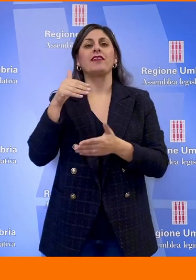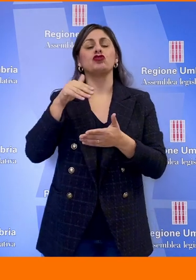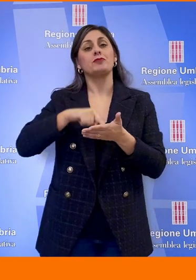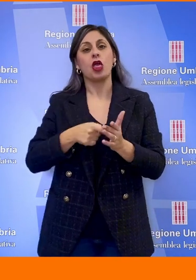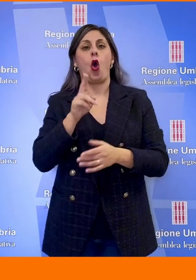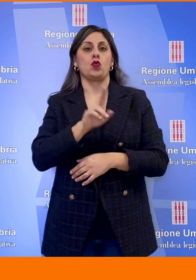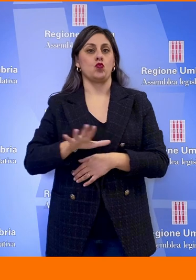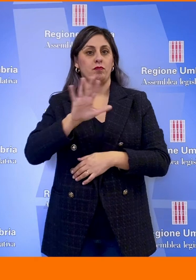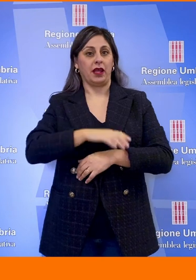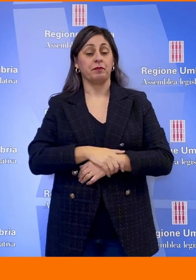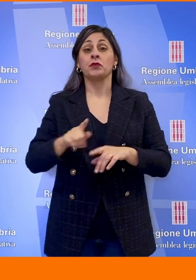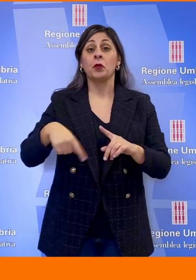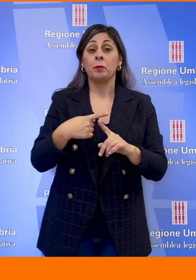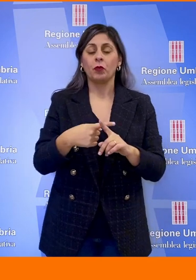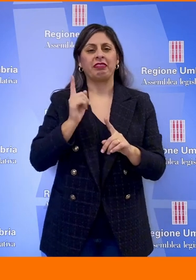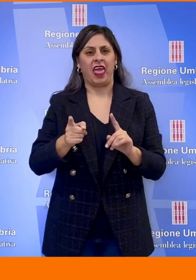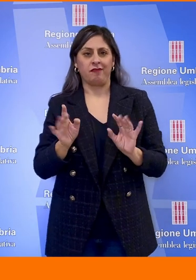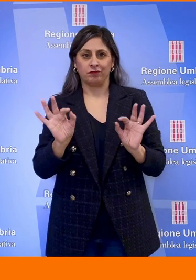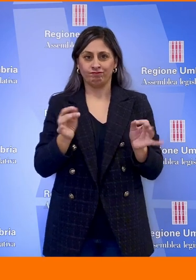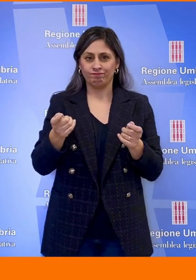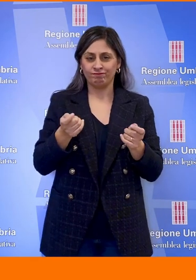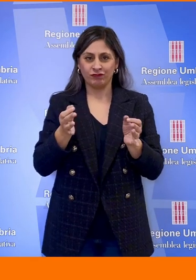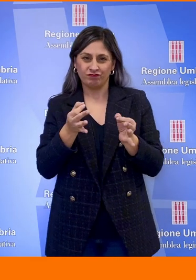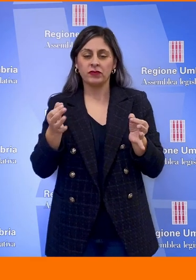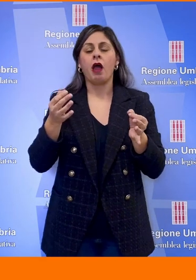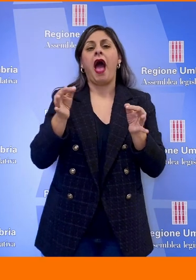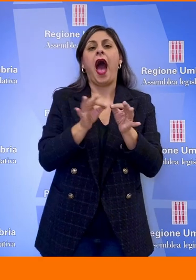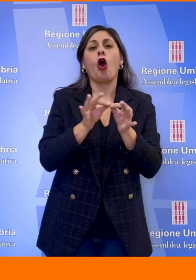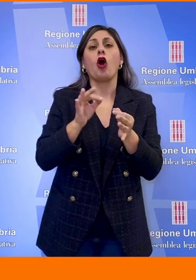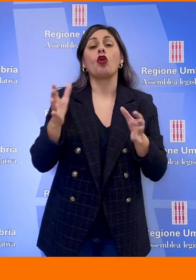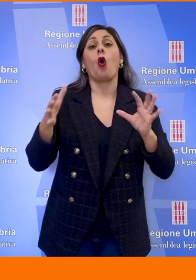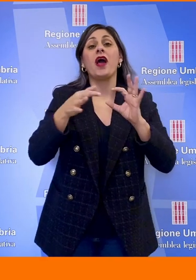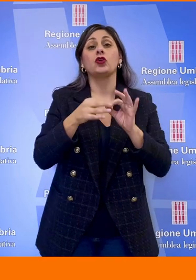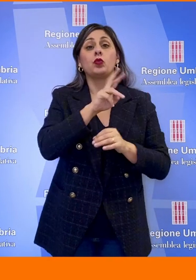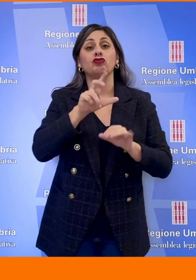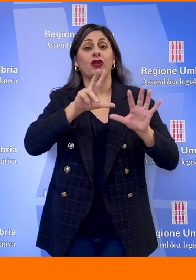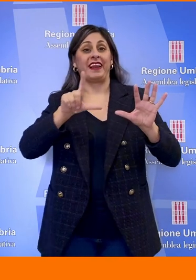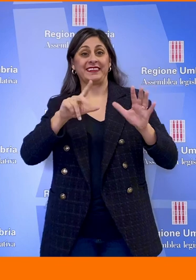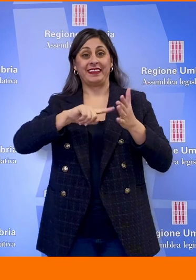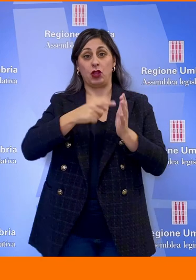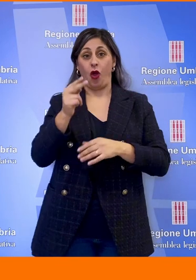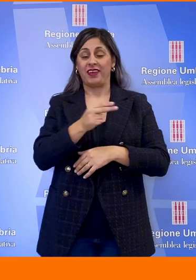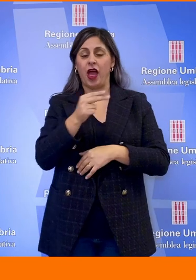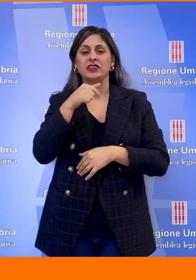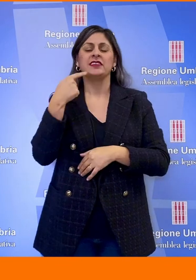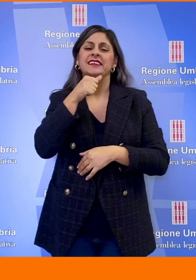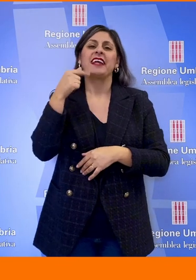Inoltre è in via di perfezionamento l'accordo di coesione da 237 milioni di euro per la riqualificazione urbana,